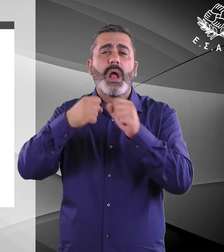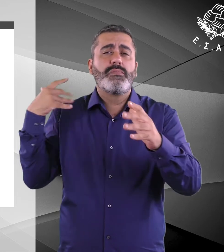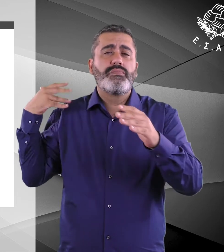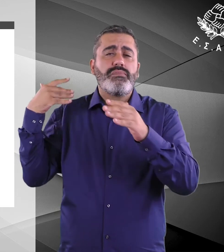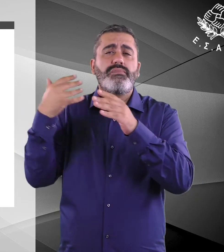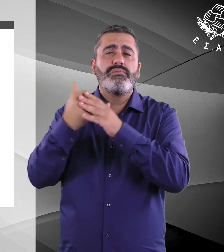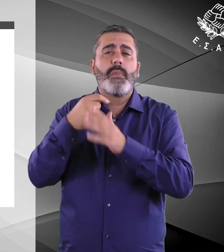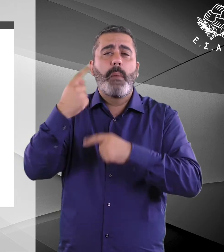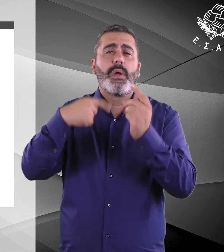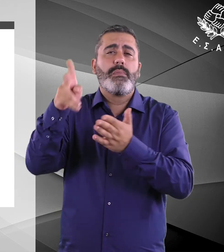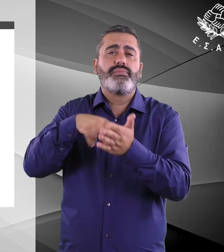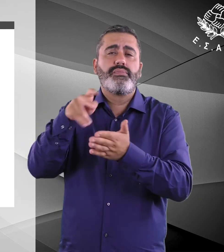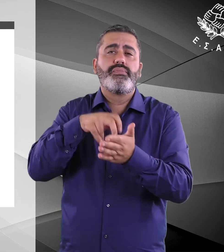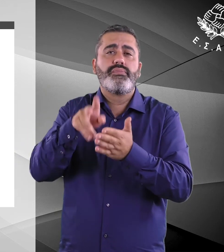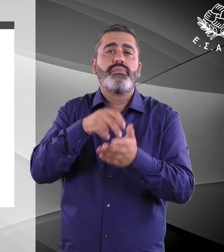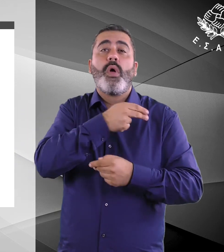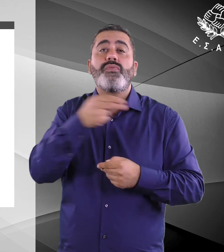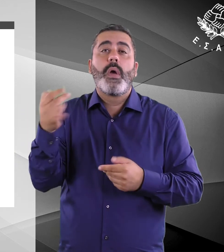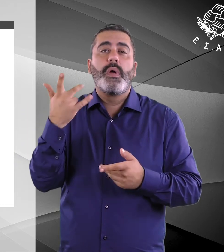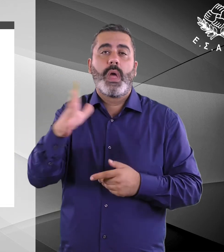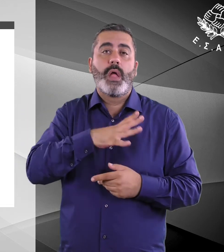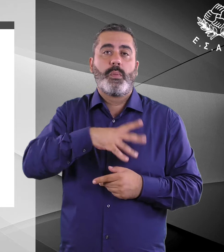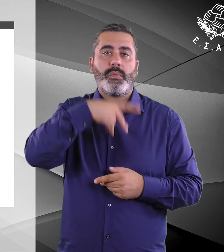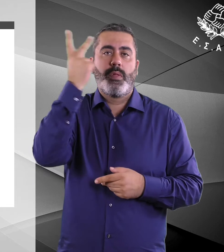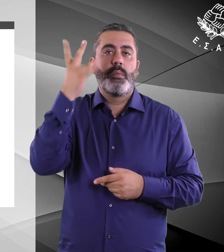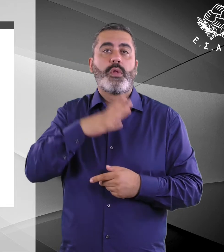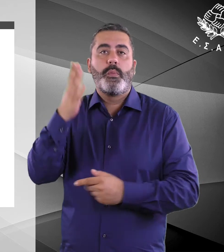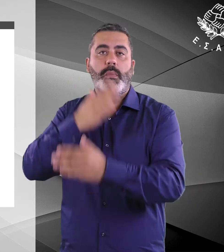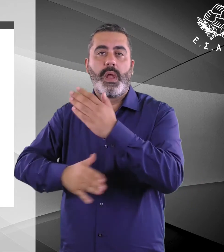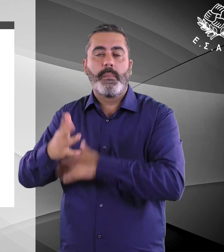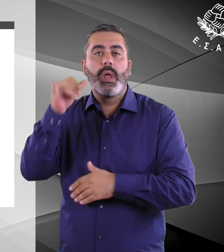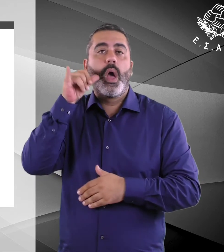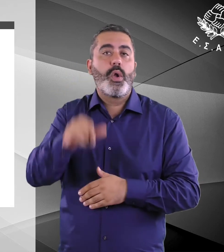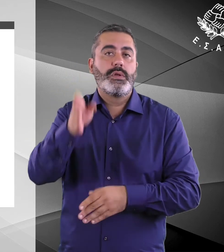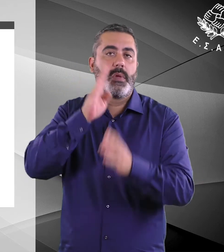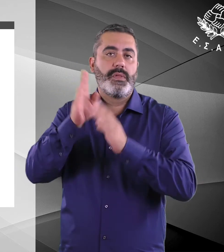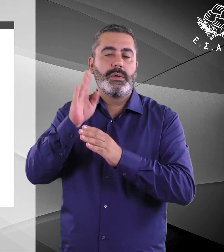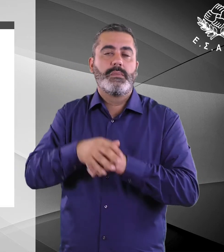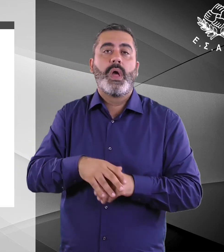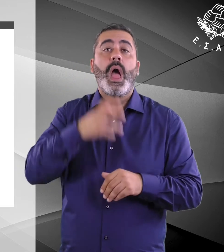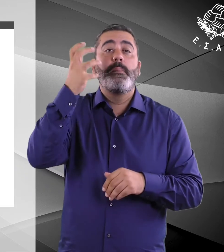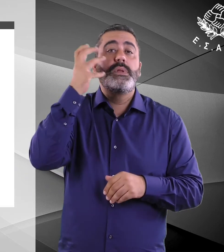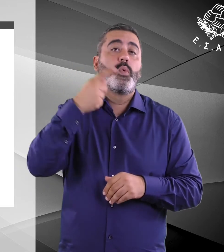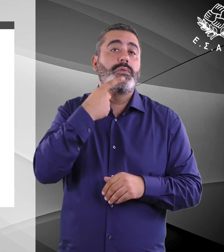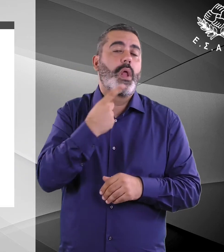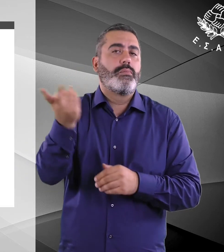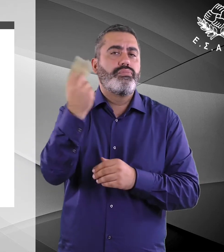παιδιάσκησης των δικαιωμάτων των ατόμων με αναπηρία και χρόνιες παθήσεις, σύγχρονα επιστημονικά δεδομένα και αναλύσεις από